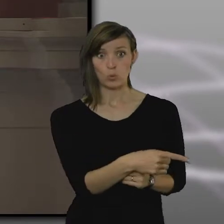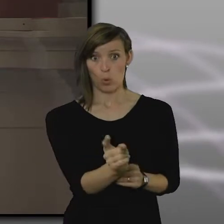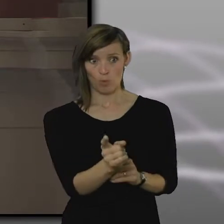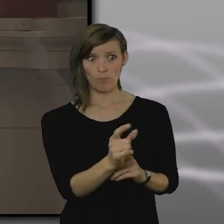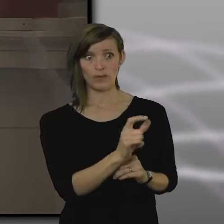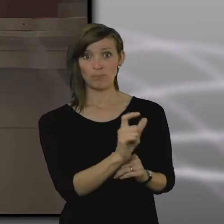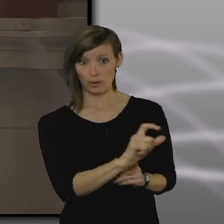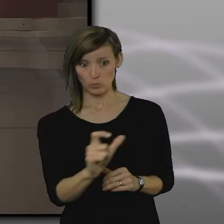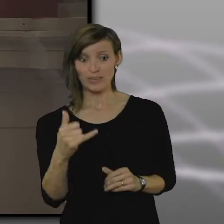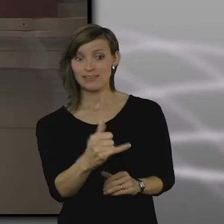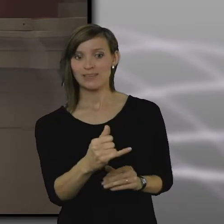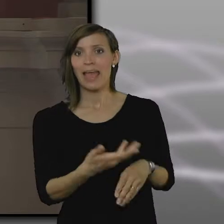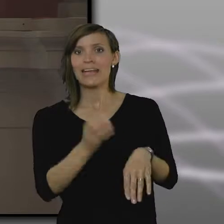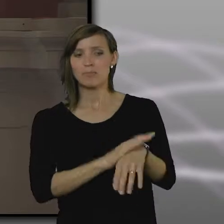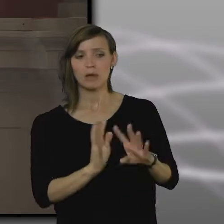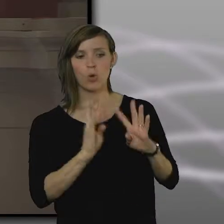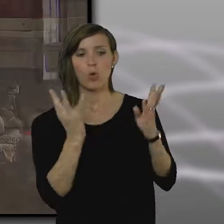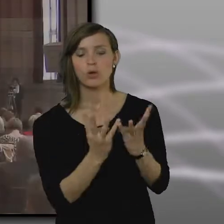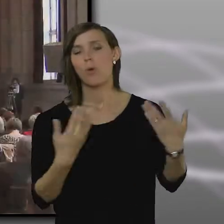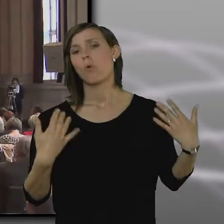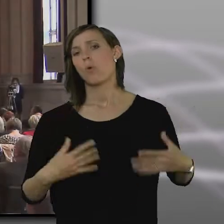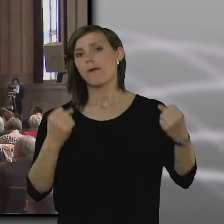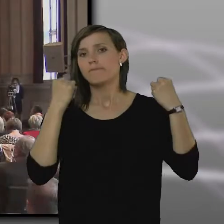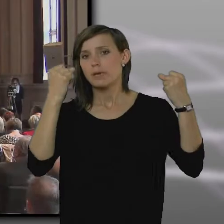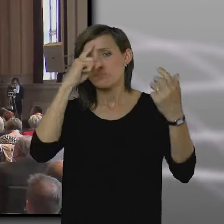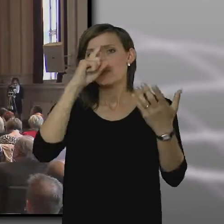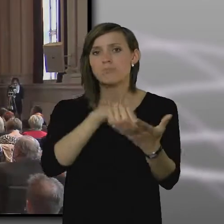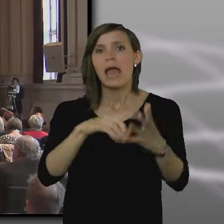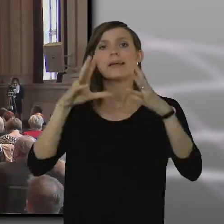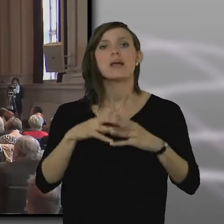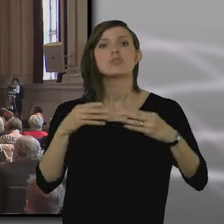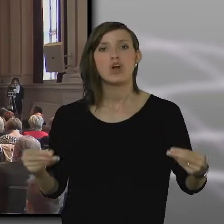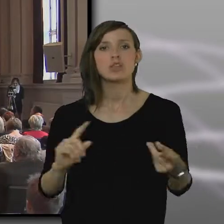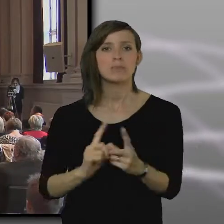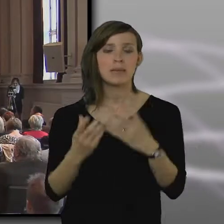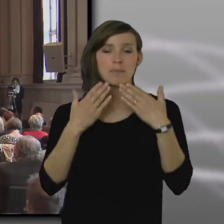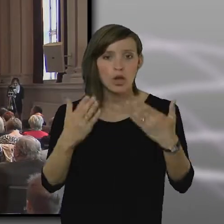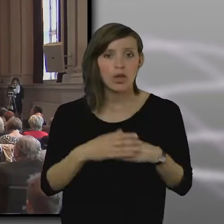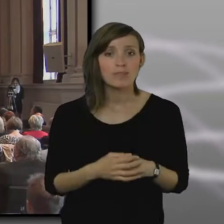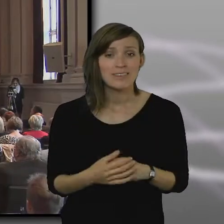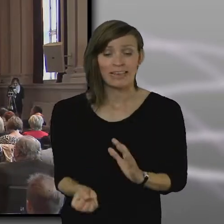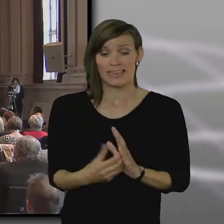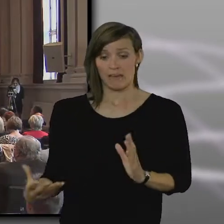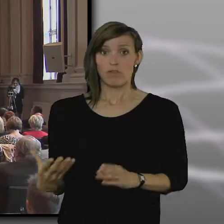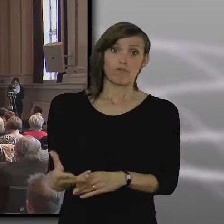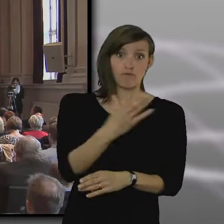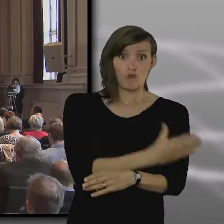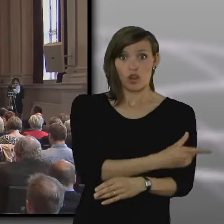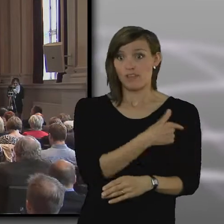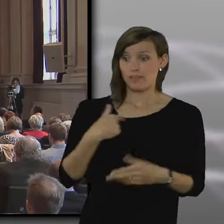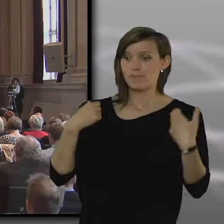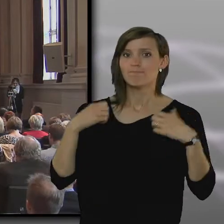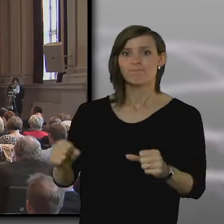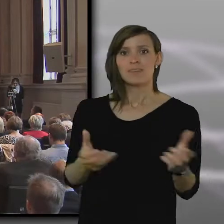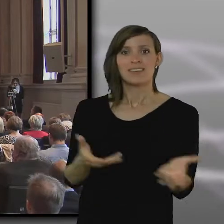vi ska kunna få en bra resultat från våra tävlingar. Därför vill jag idag, innan vi drar igång med talare och annat,